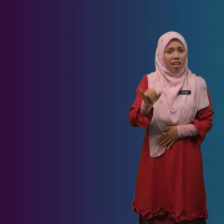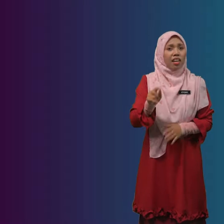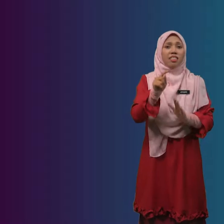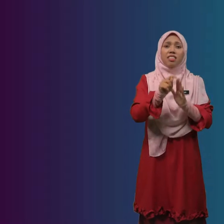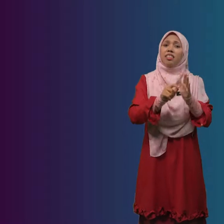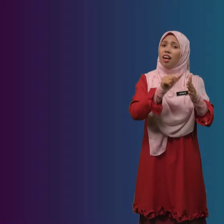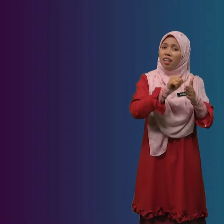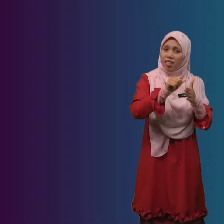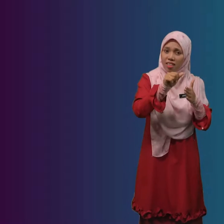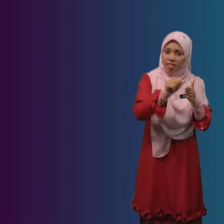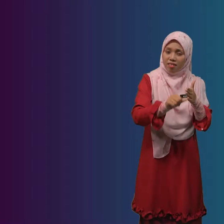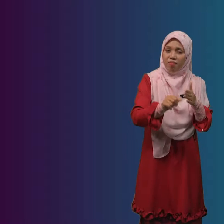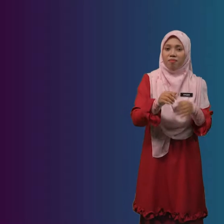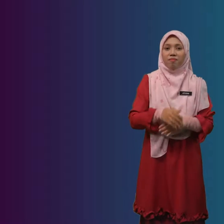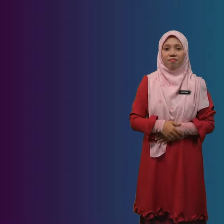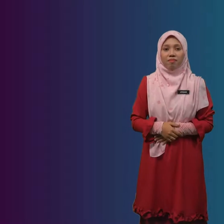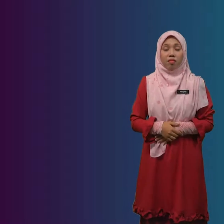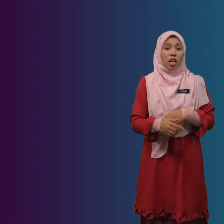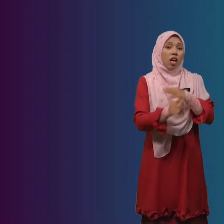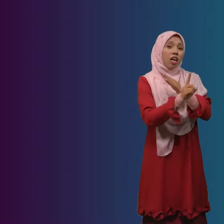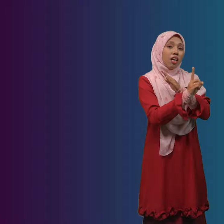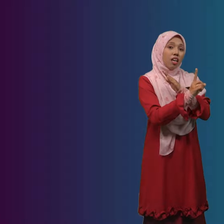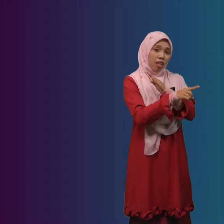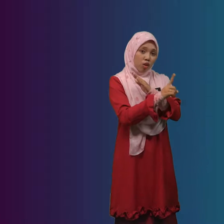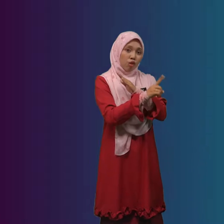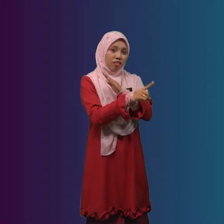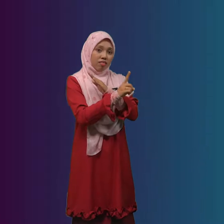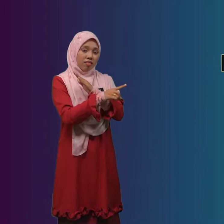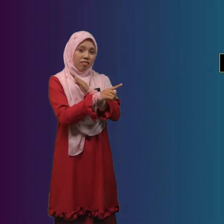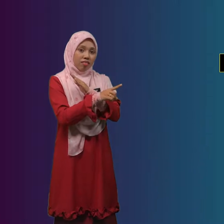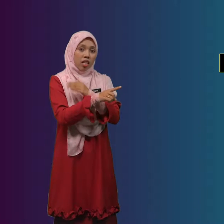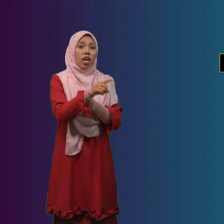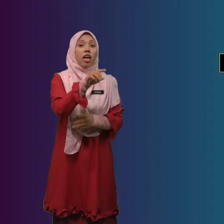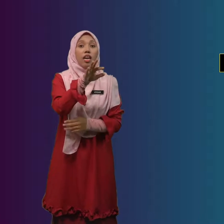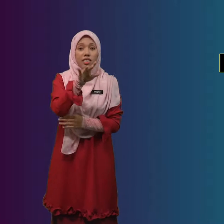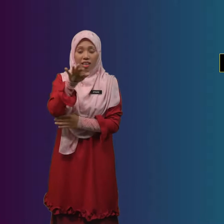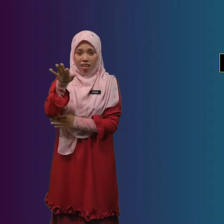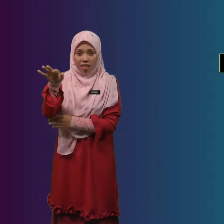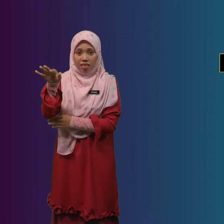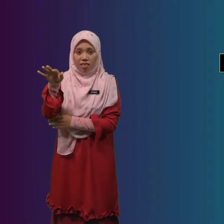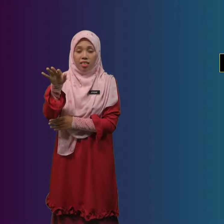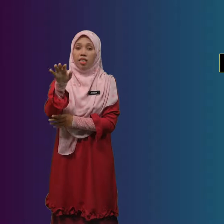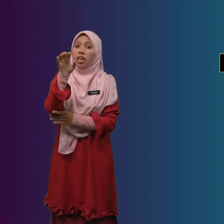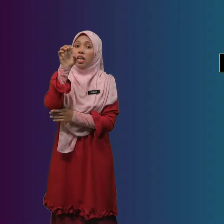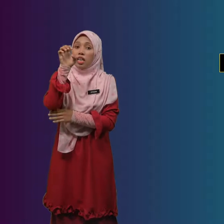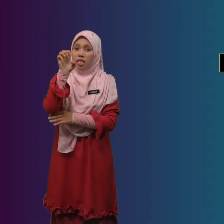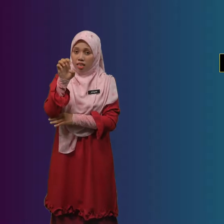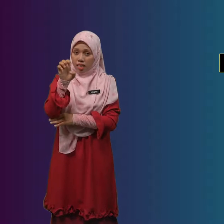Terakhir Ekor Ejaan I